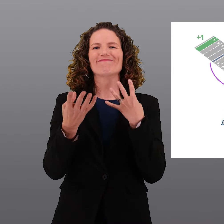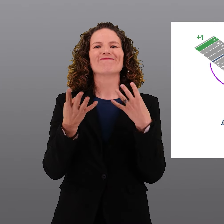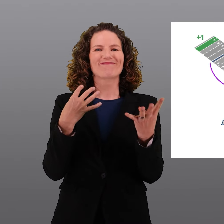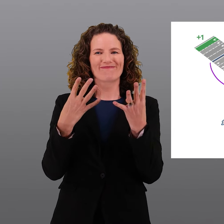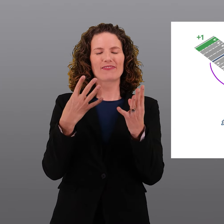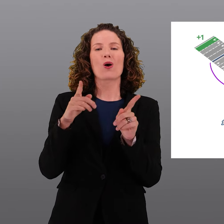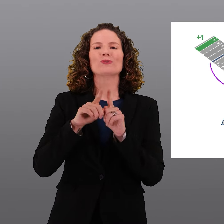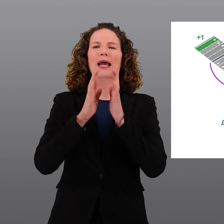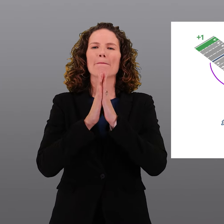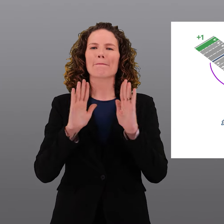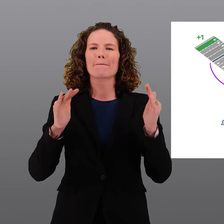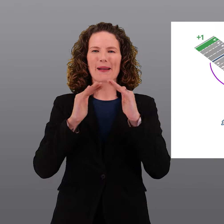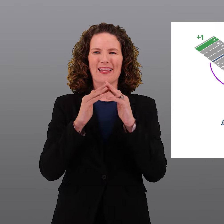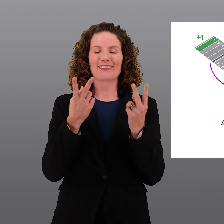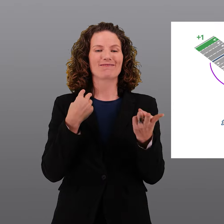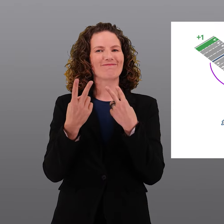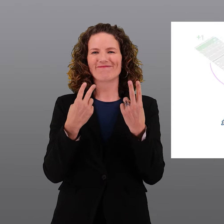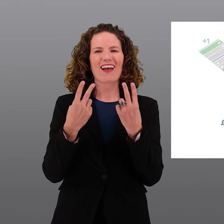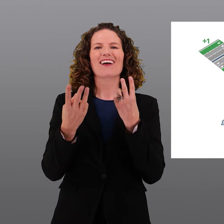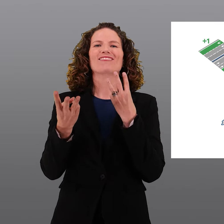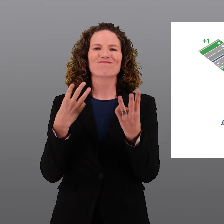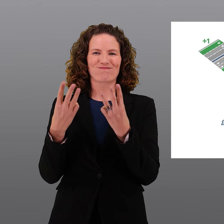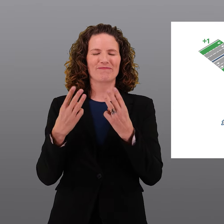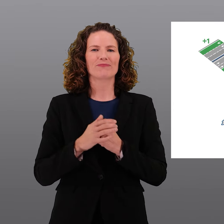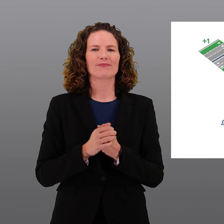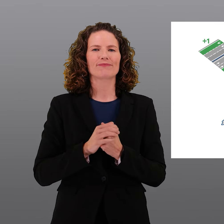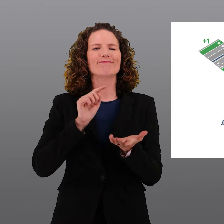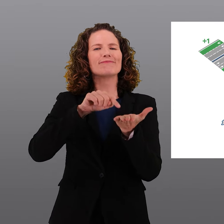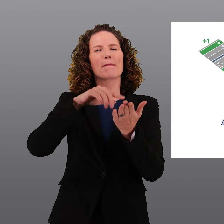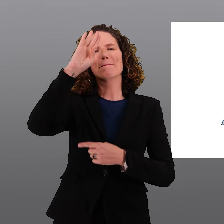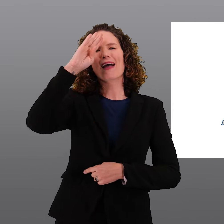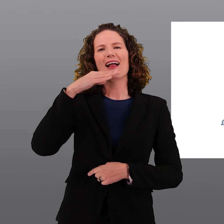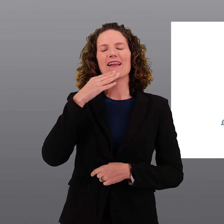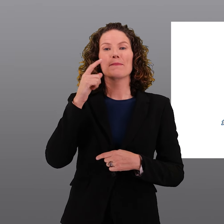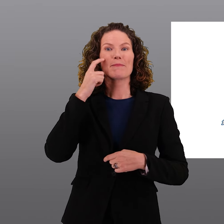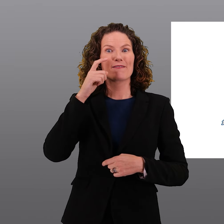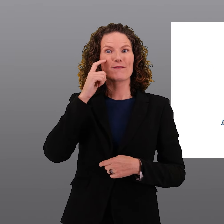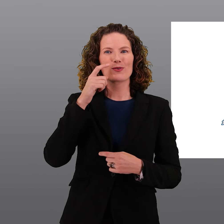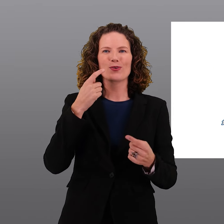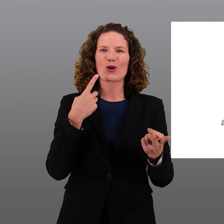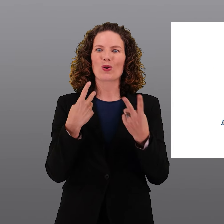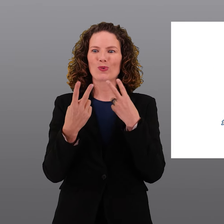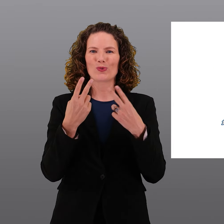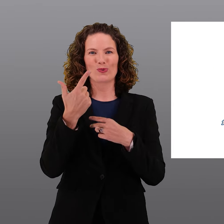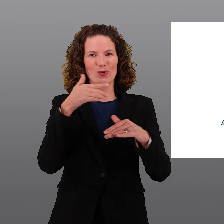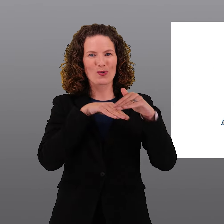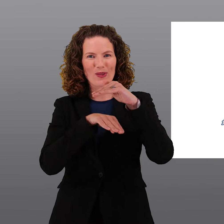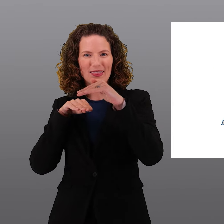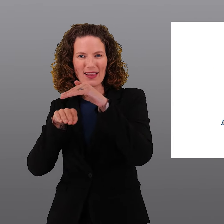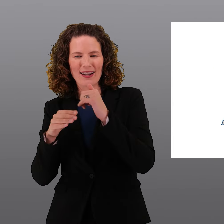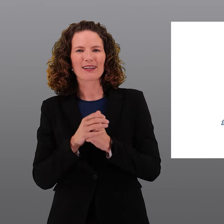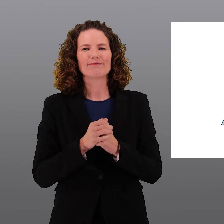Vanckdorf et Schoenbühl, ainsi qu'entre Schoenbühl et Kirchberg. À Bâle, il est prévu de construire le tunnel du Rhin.